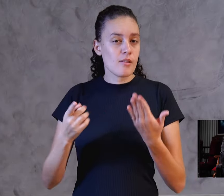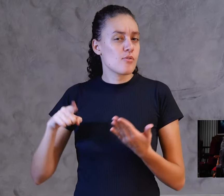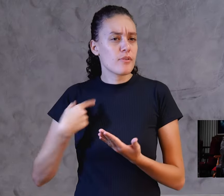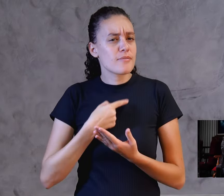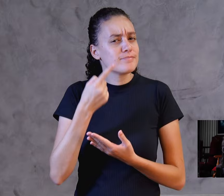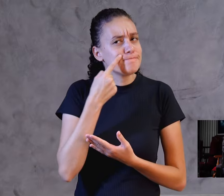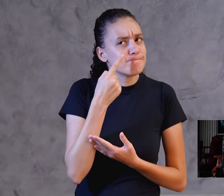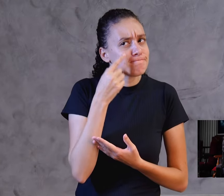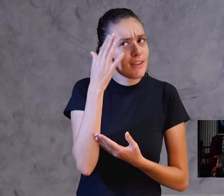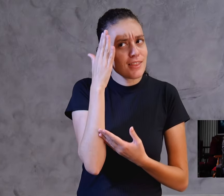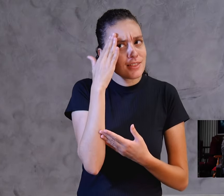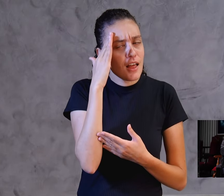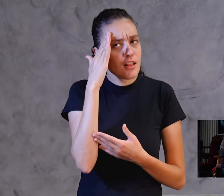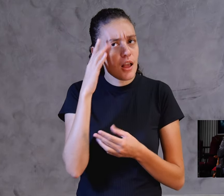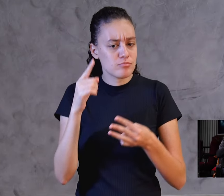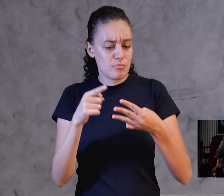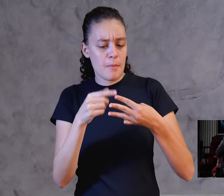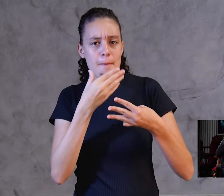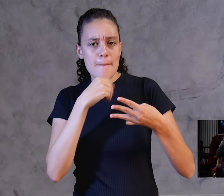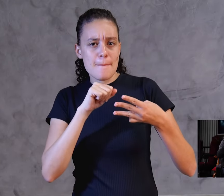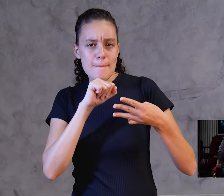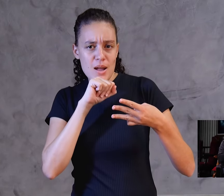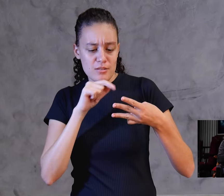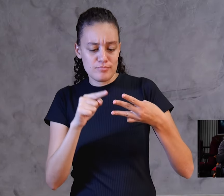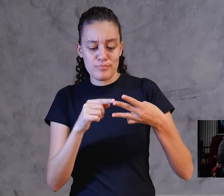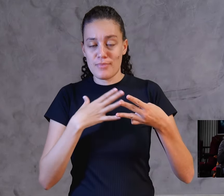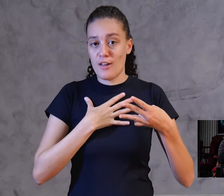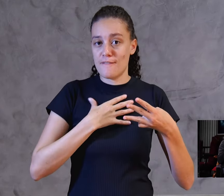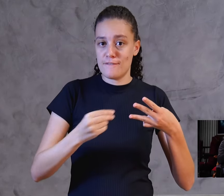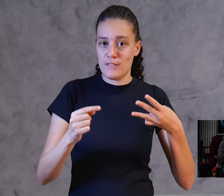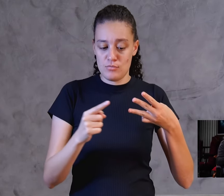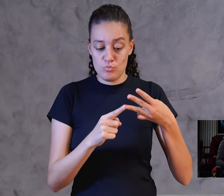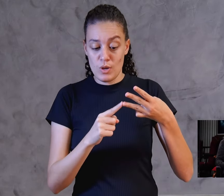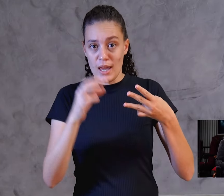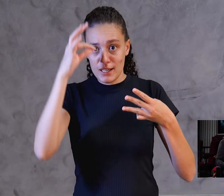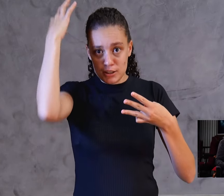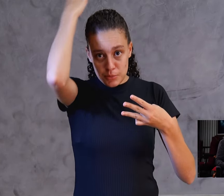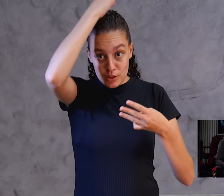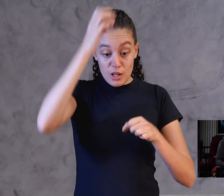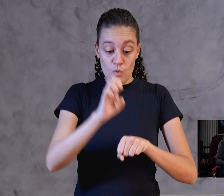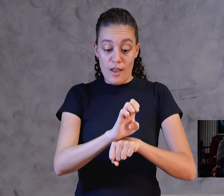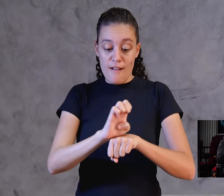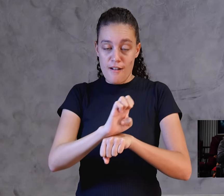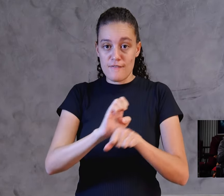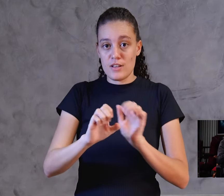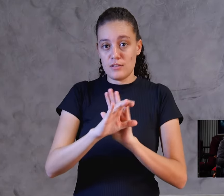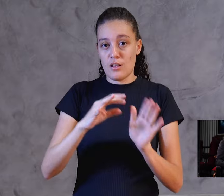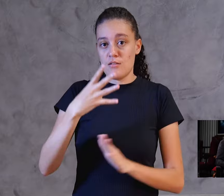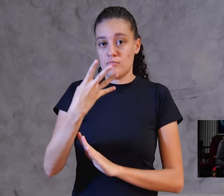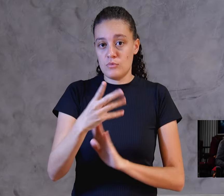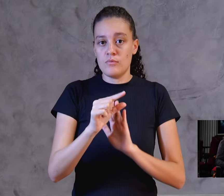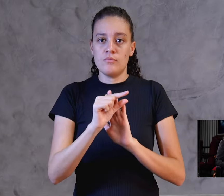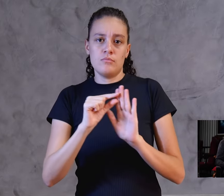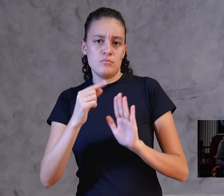essa questão, Pai, Filho e Espírito Santo, aqui em Efésios capítulo 4, verso 4 também.